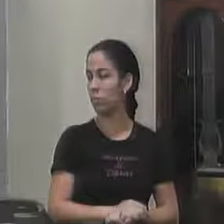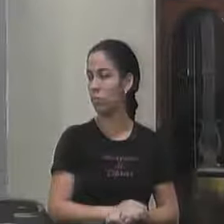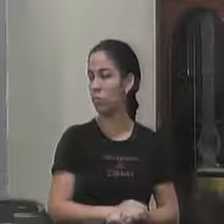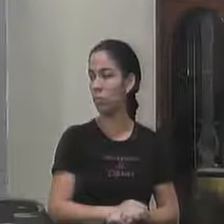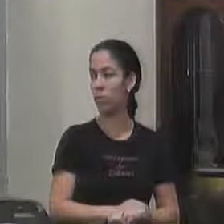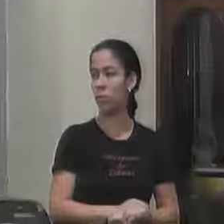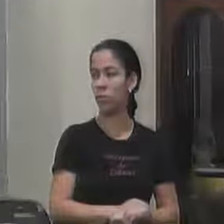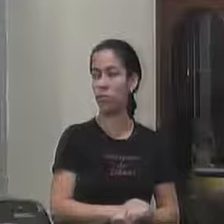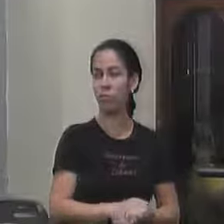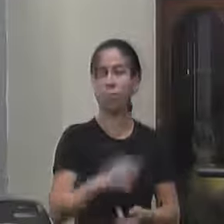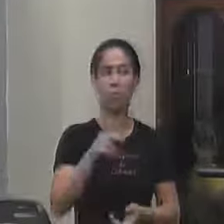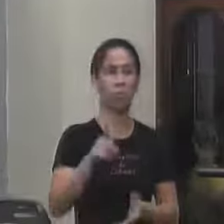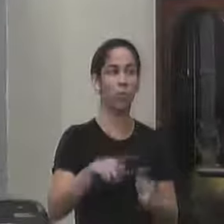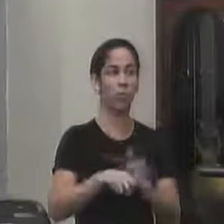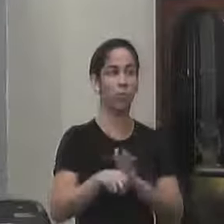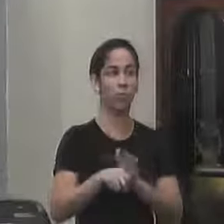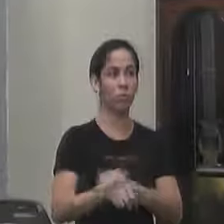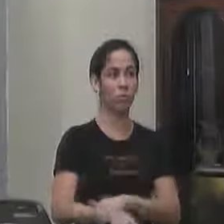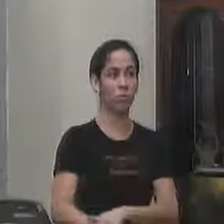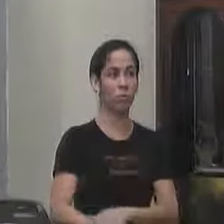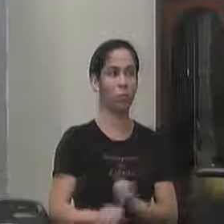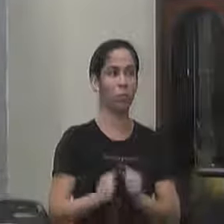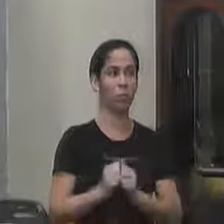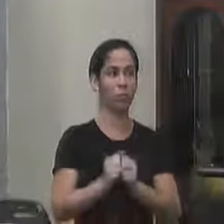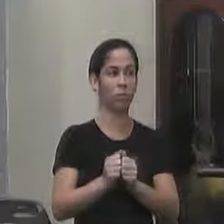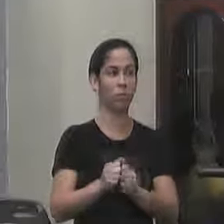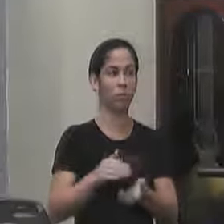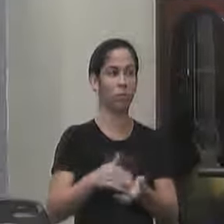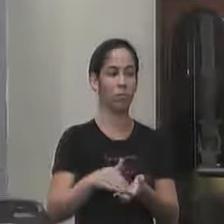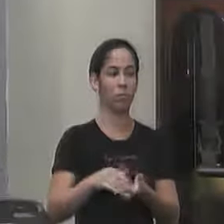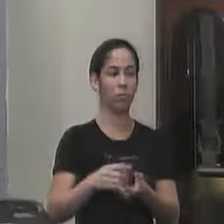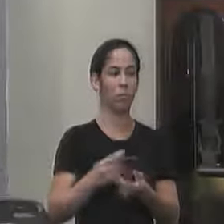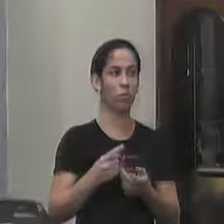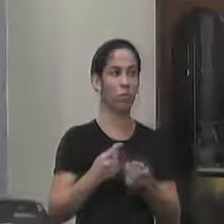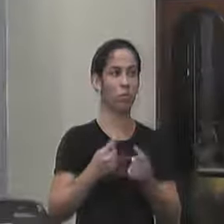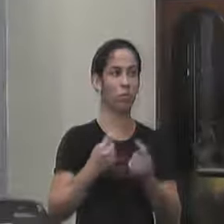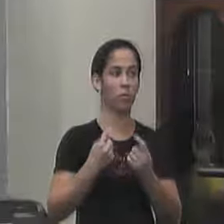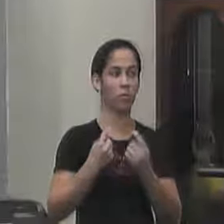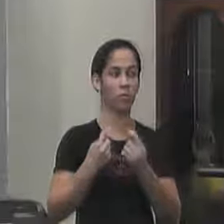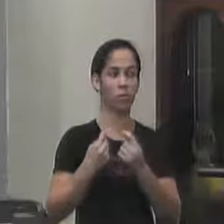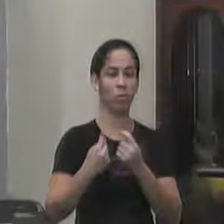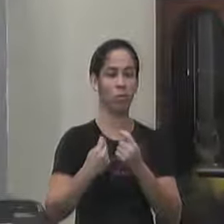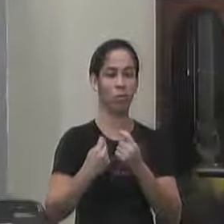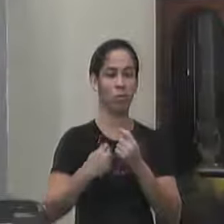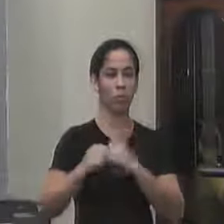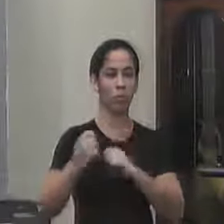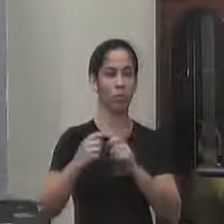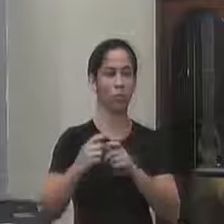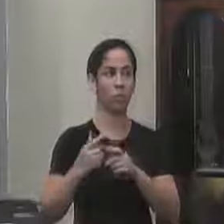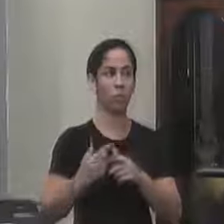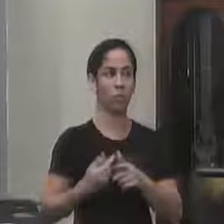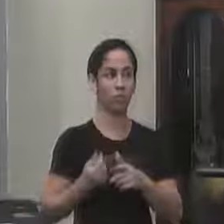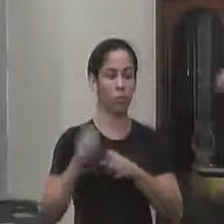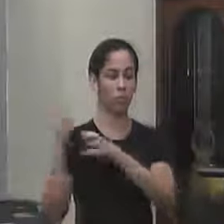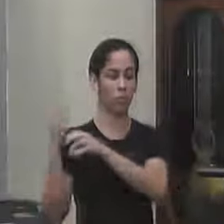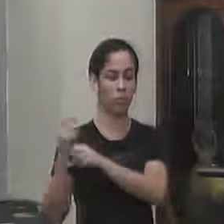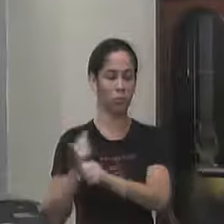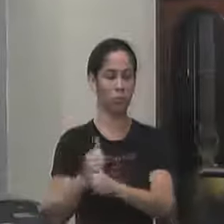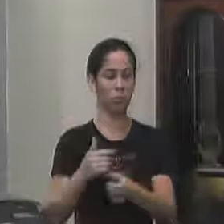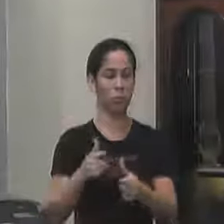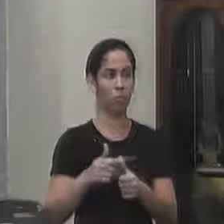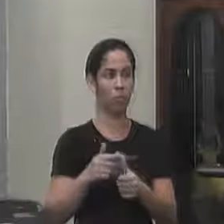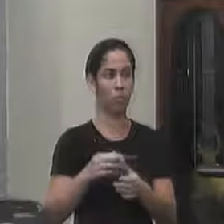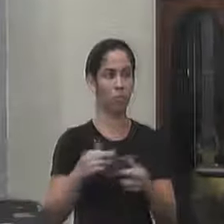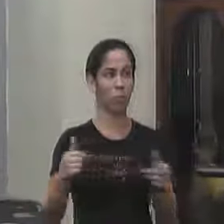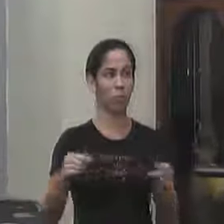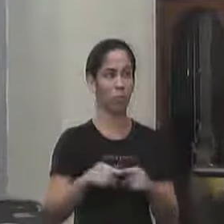eu estou sendo chata junto a secretaria da fazenda porque eu tenho uma colaboradora que a primeira coisa que